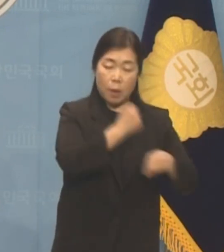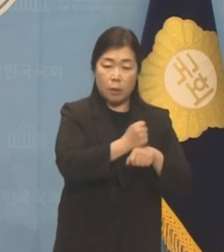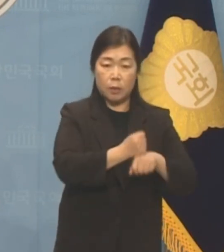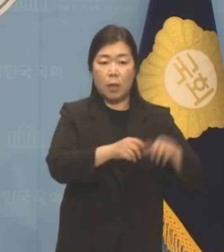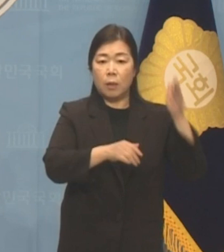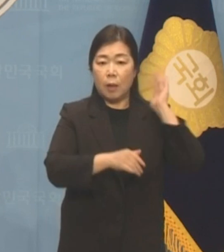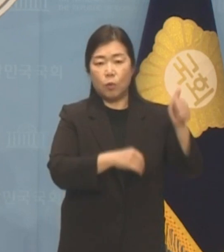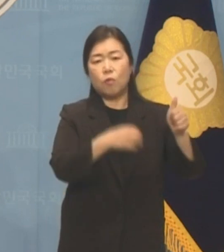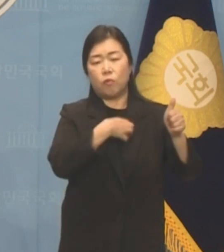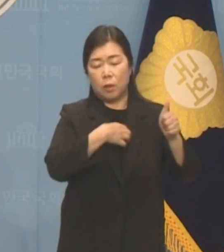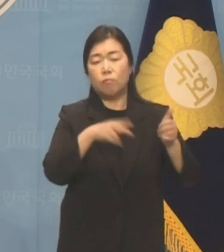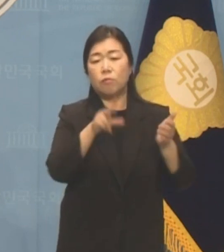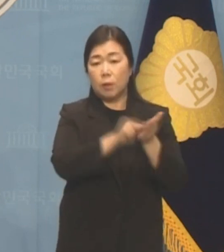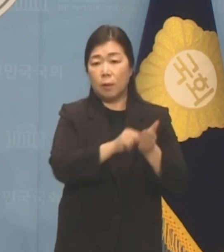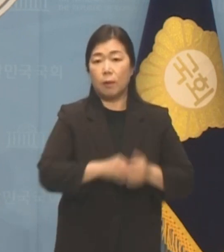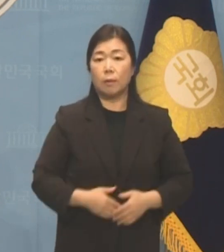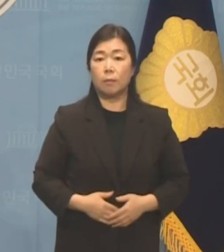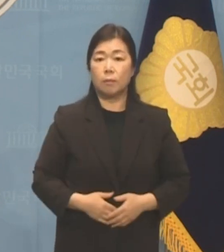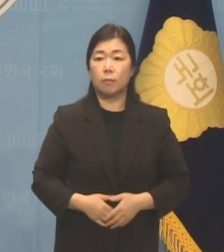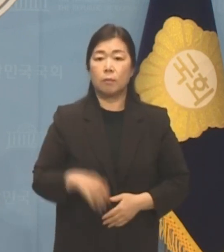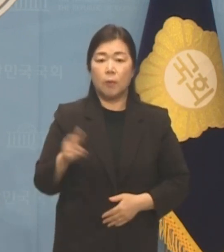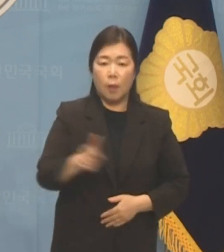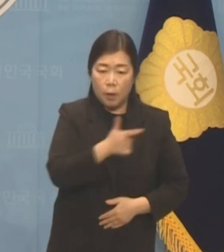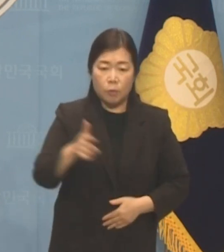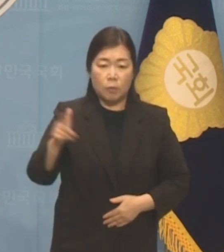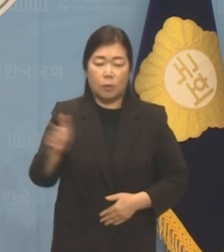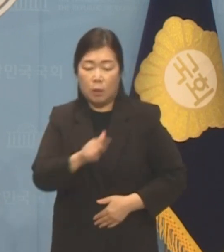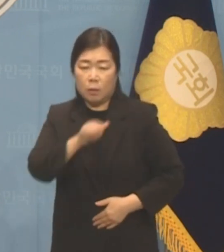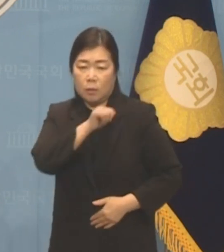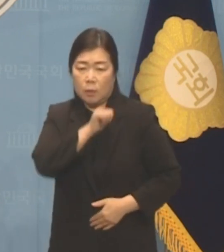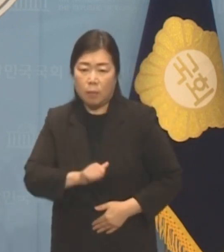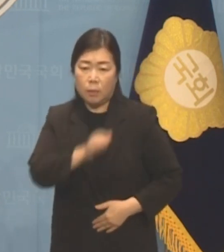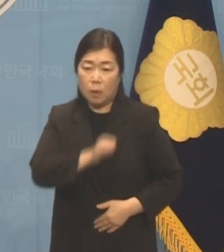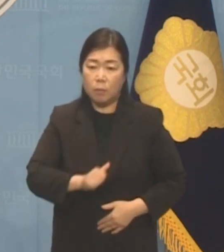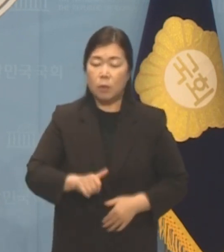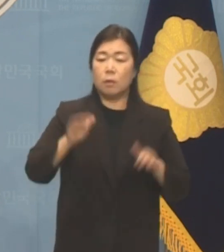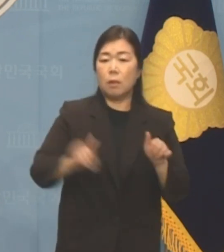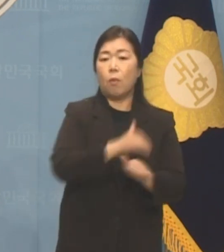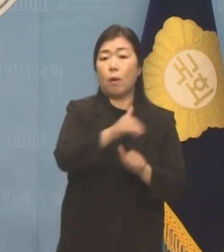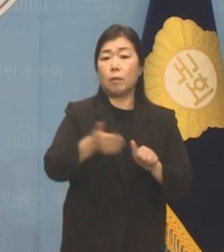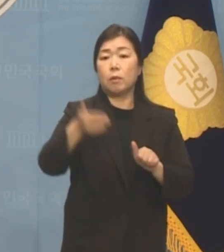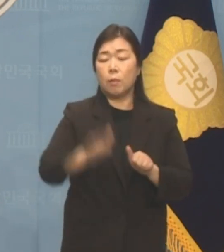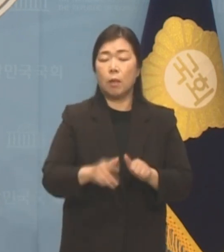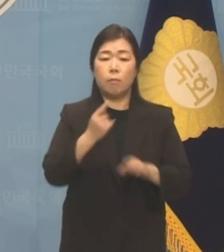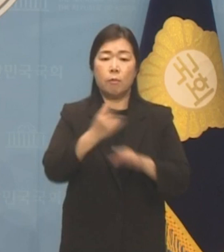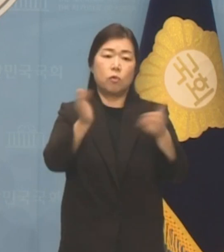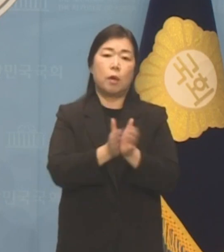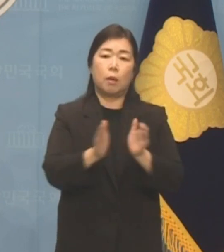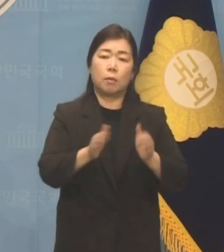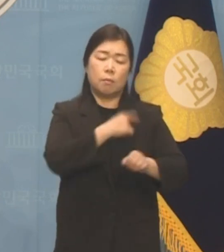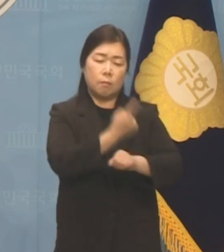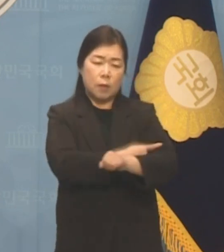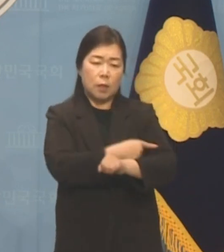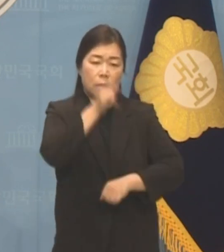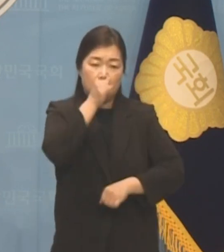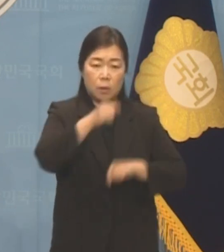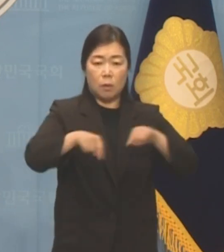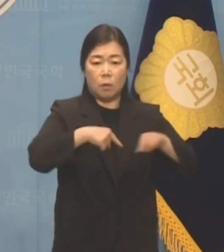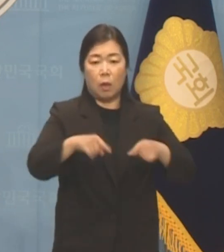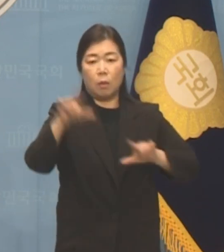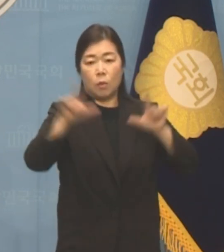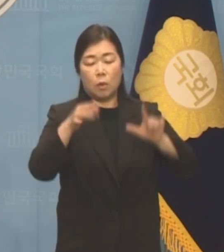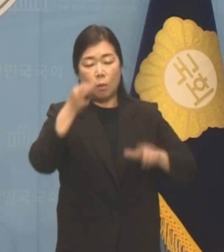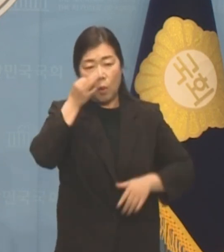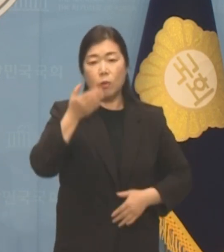대통령 위기까지, 하루하루를 참고 견뎌내고 있는 이들에게 민주당은 유능한 정당의 모습으로